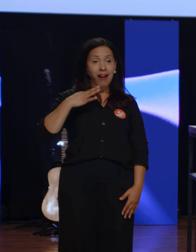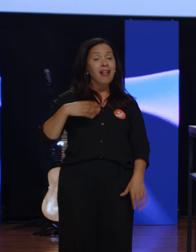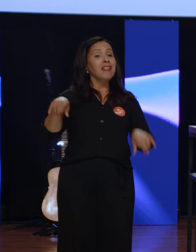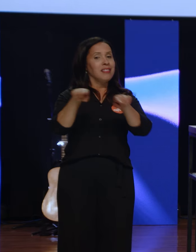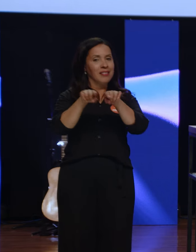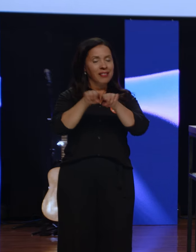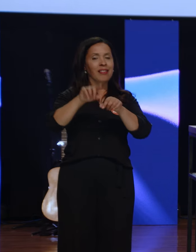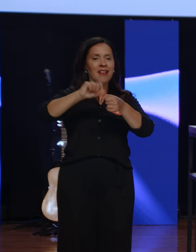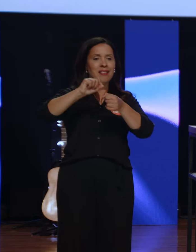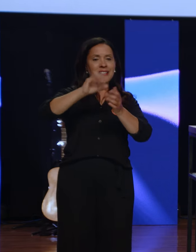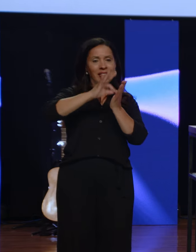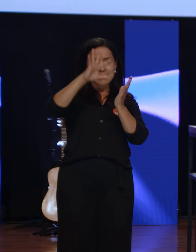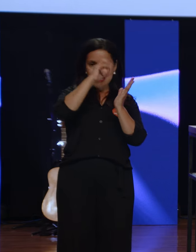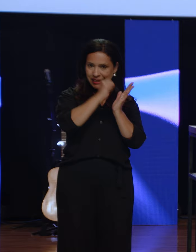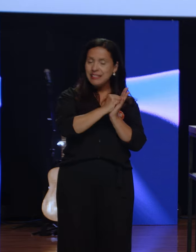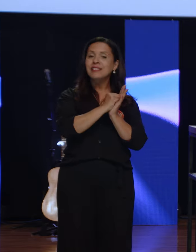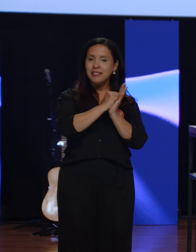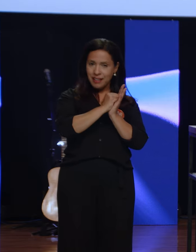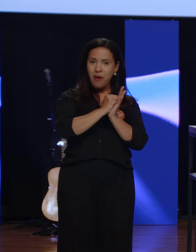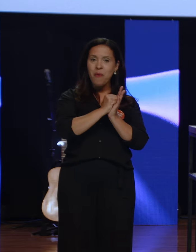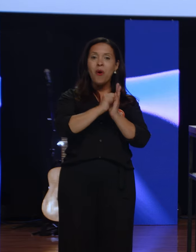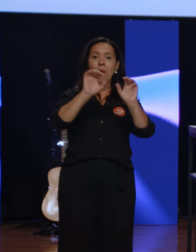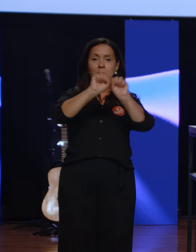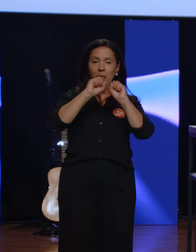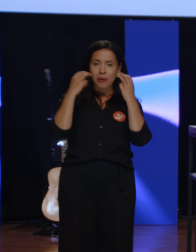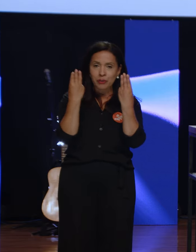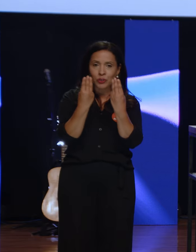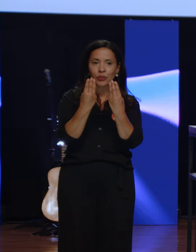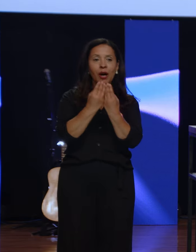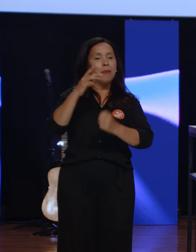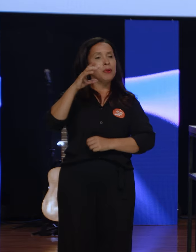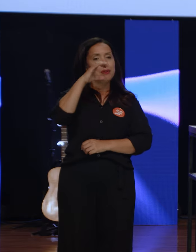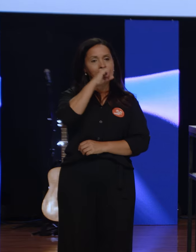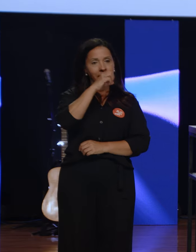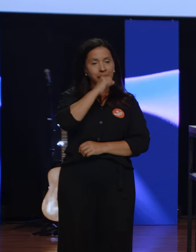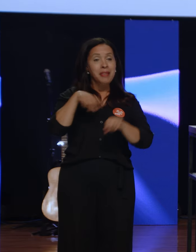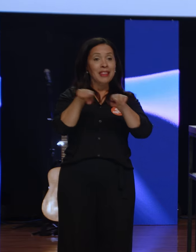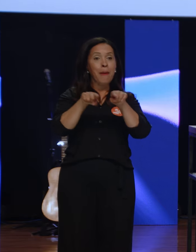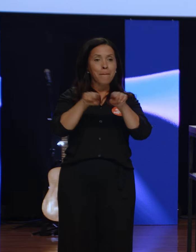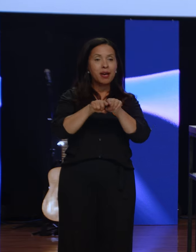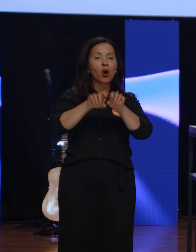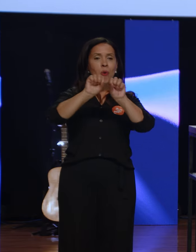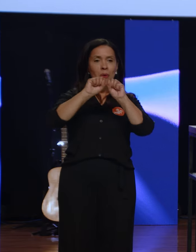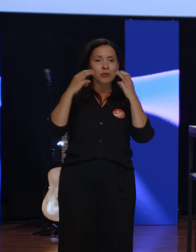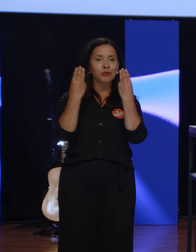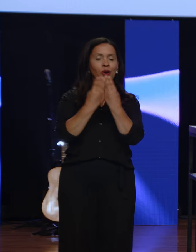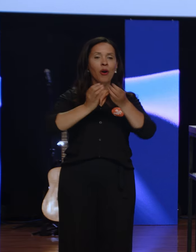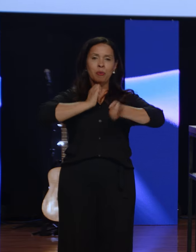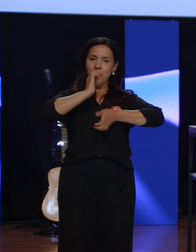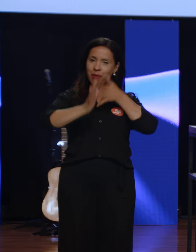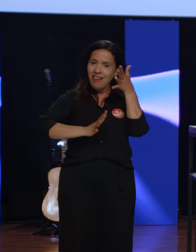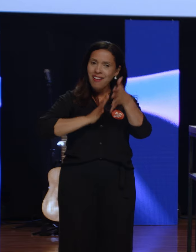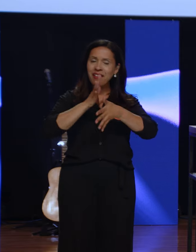inscrição nesse workshop Desperta a Inclusão do Próximo Sábado, ou ainda o nosso workshop de Libras. No começo, hoje,